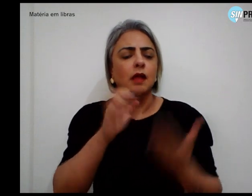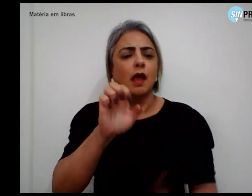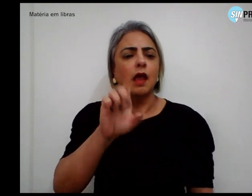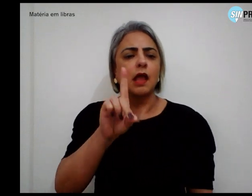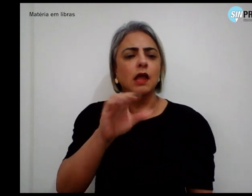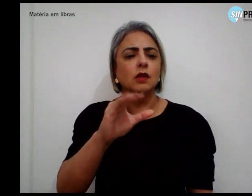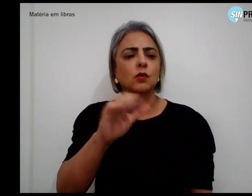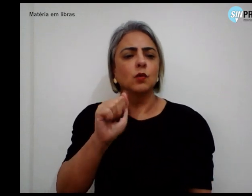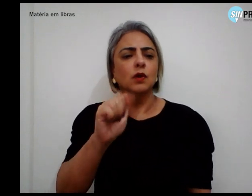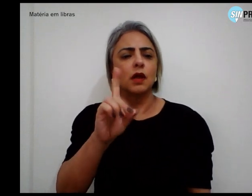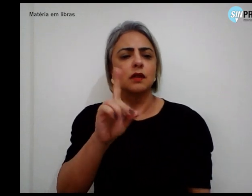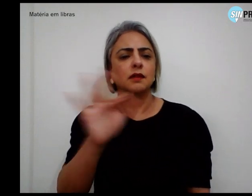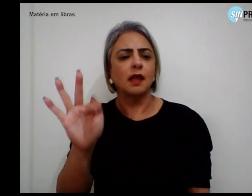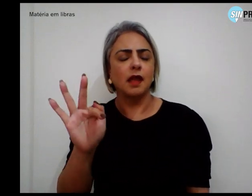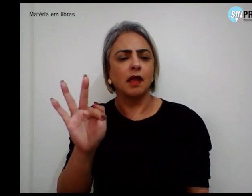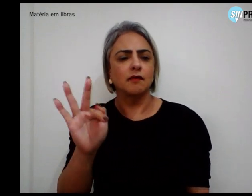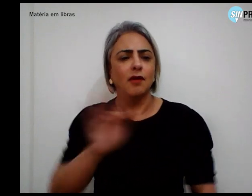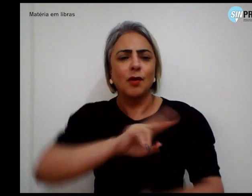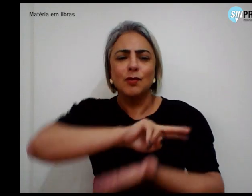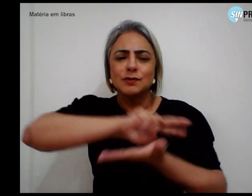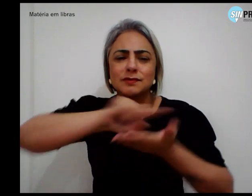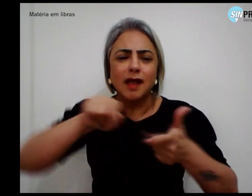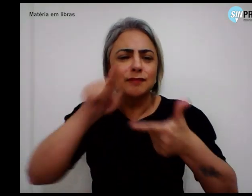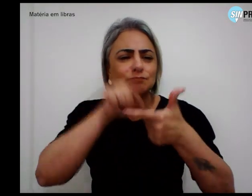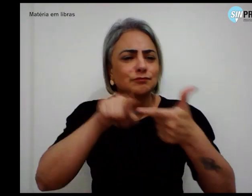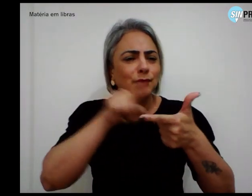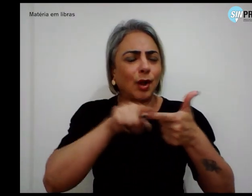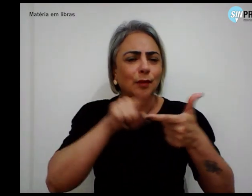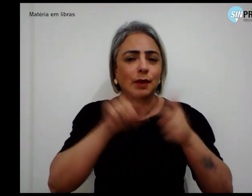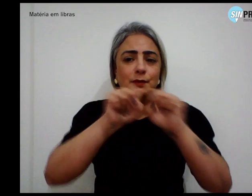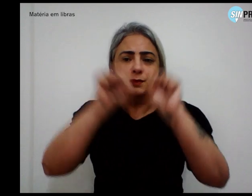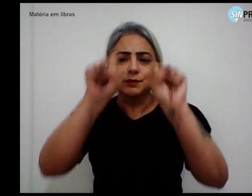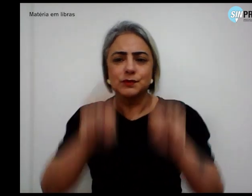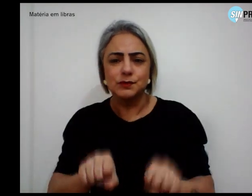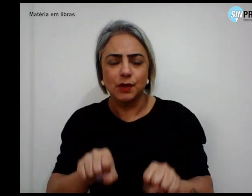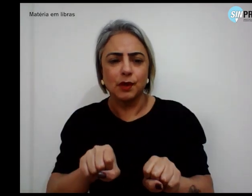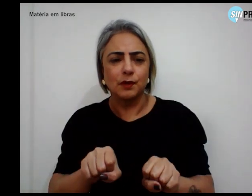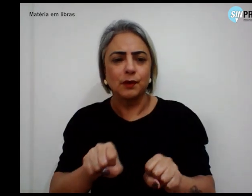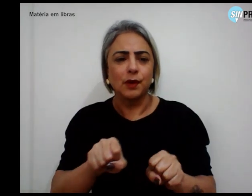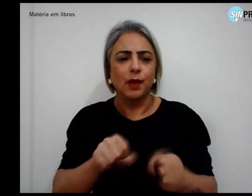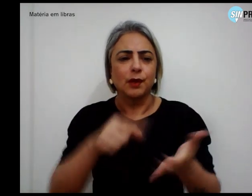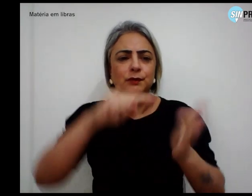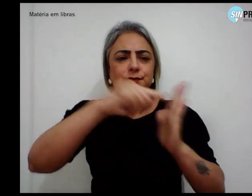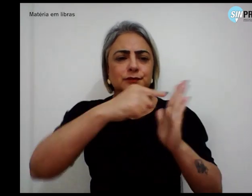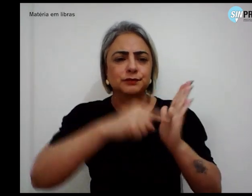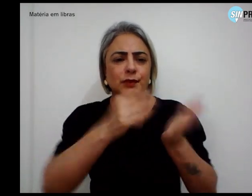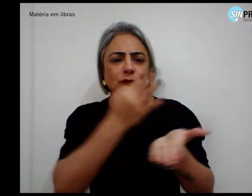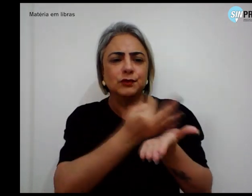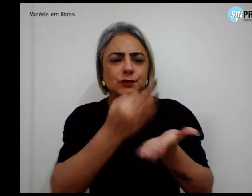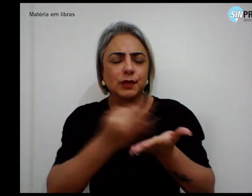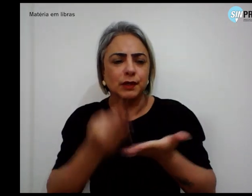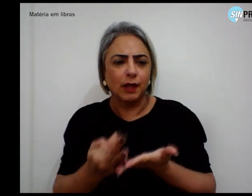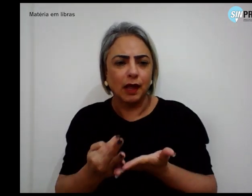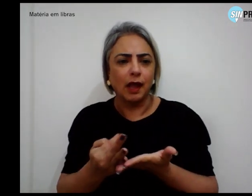Os incontáveis problemas com o sistema de diários de classe, o EducaDF,